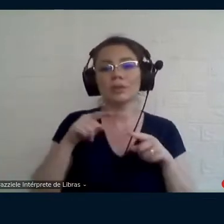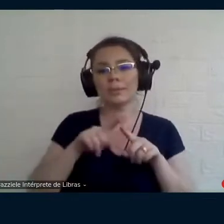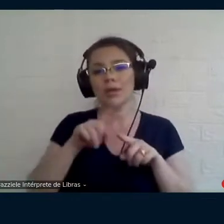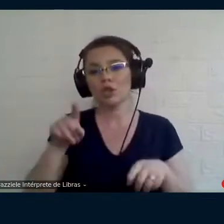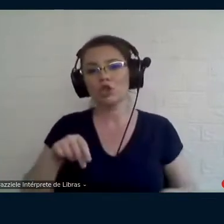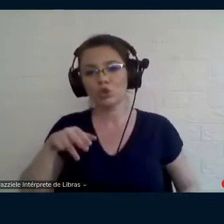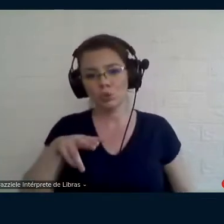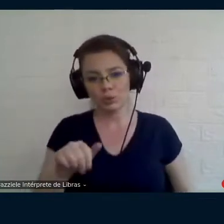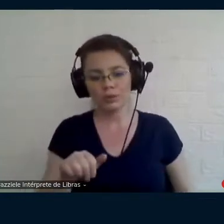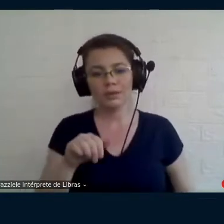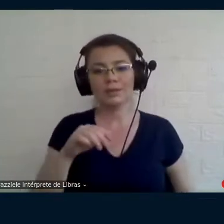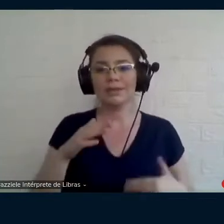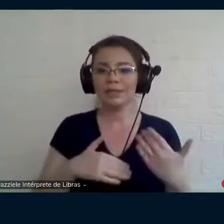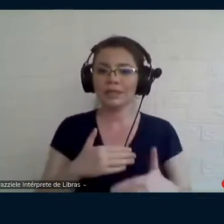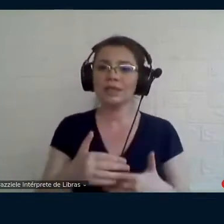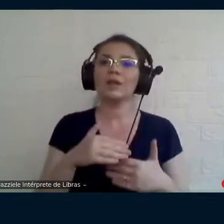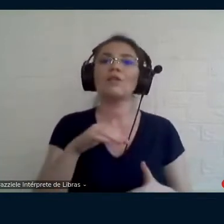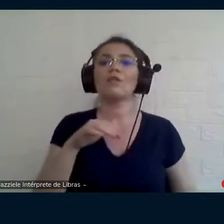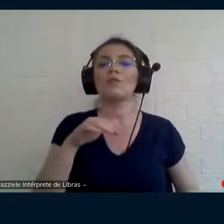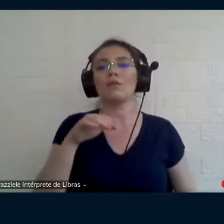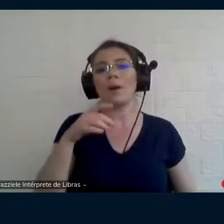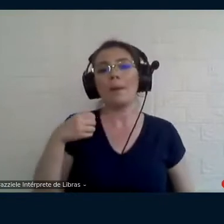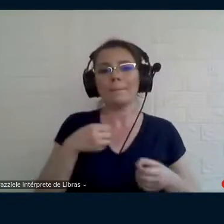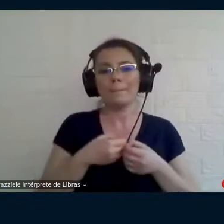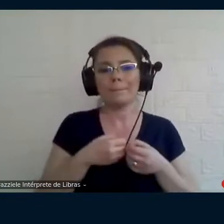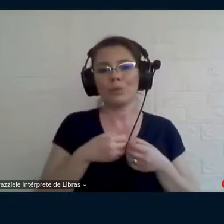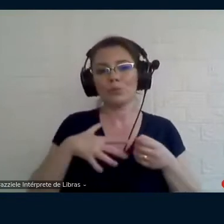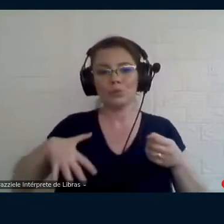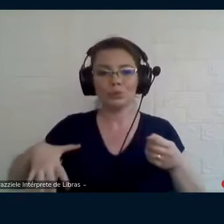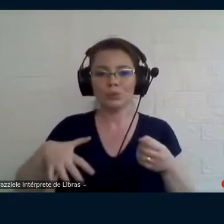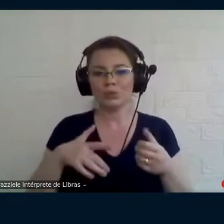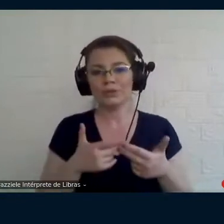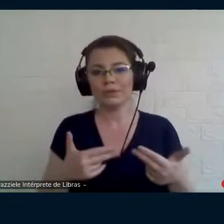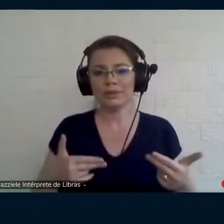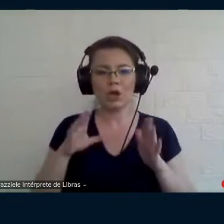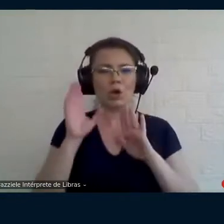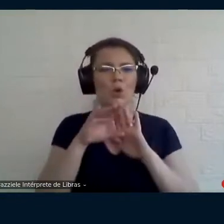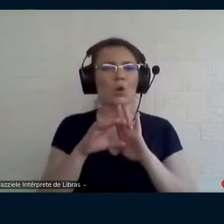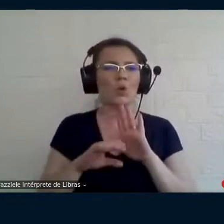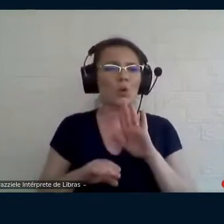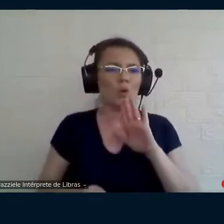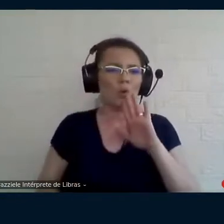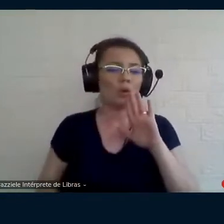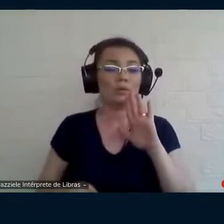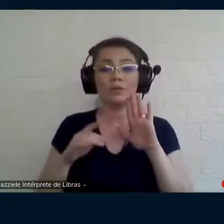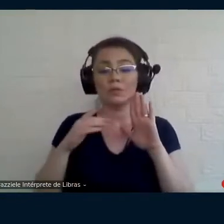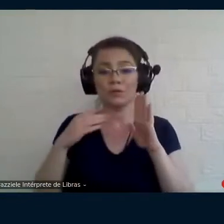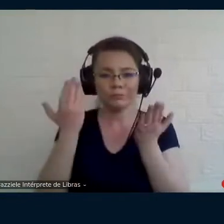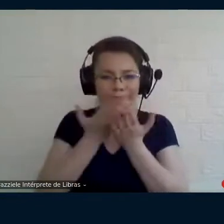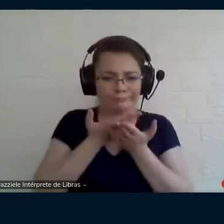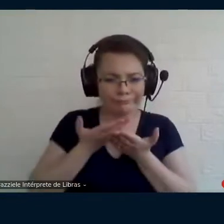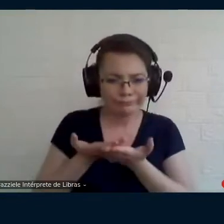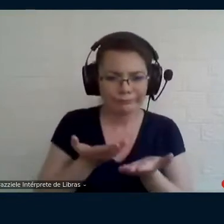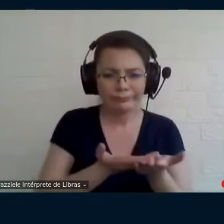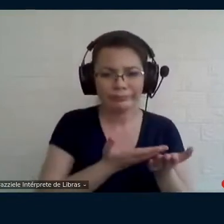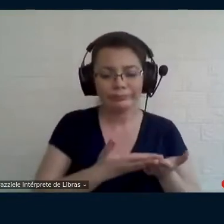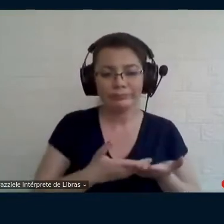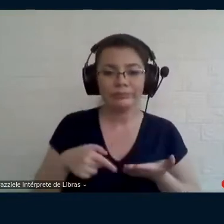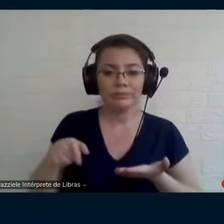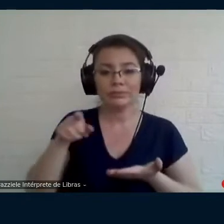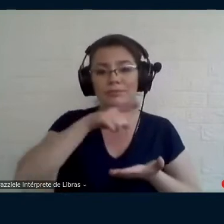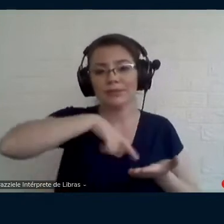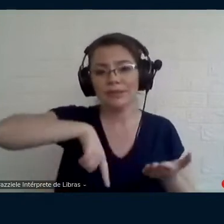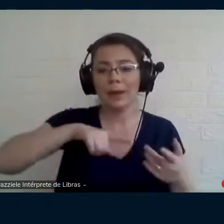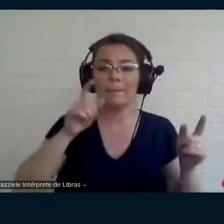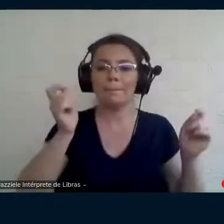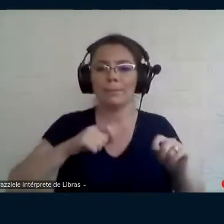iminente então tem tantos conceitos que você se debruçou que essa costura entre eles possibilidade